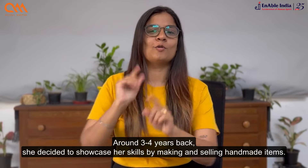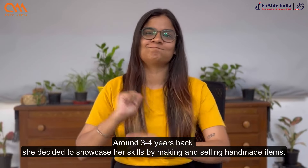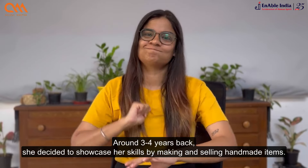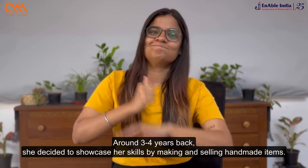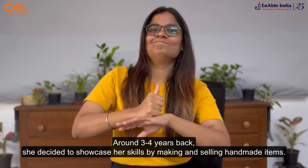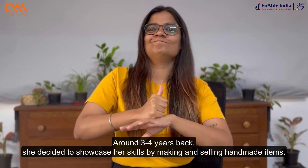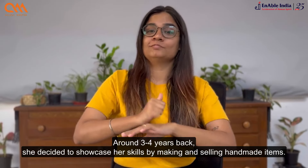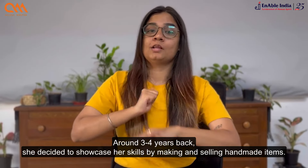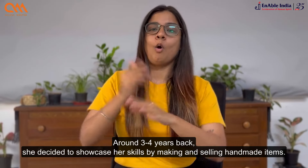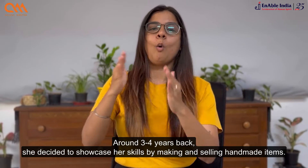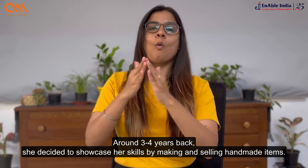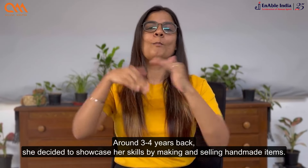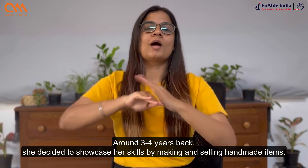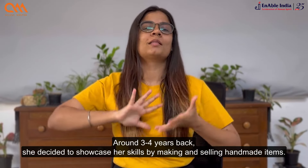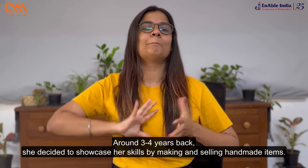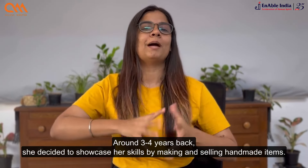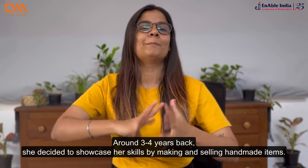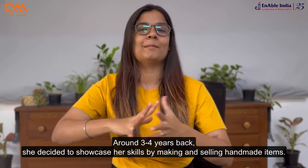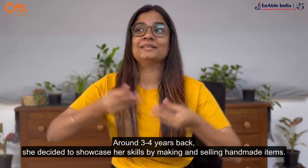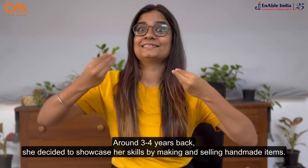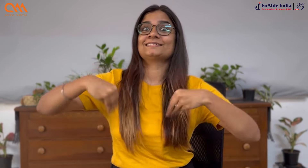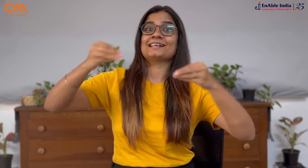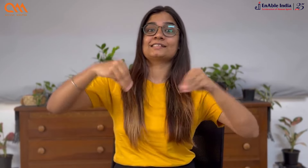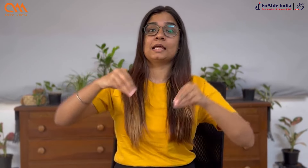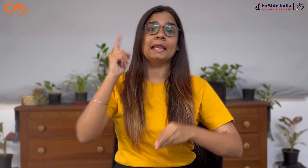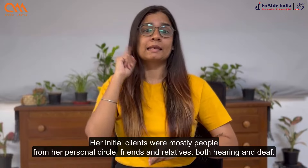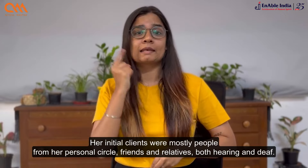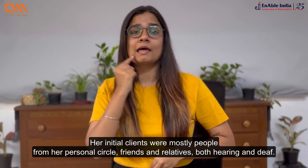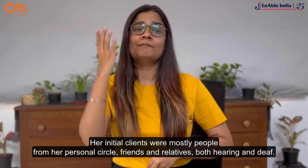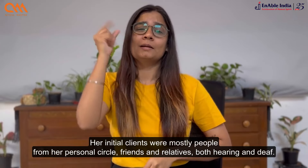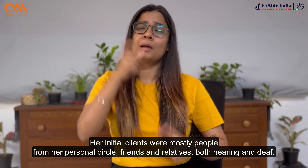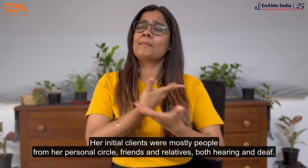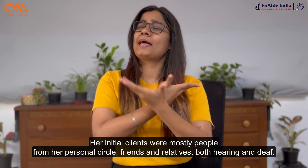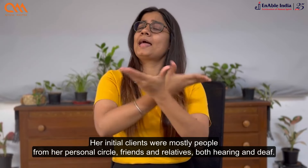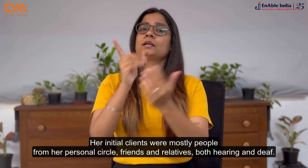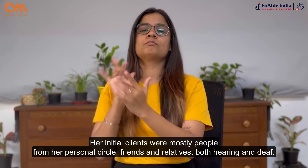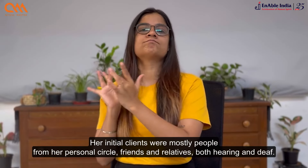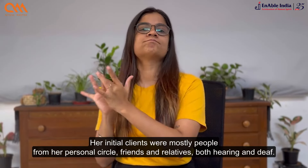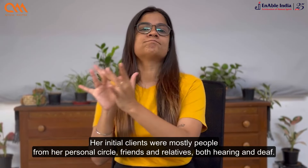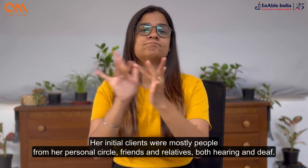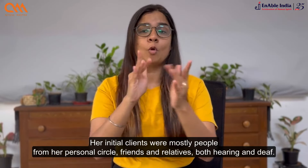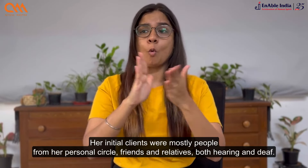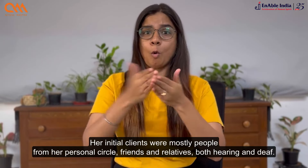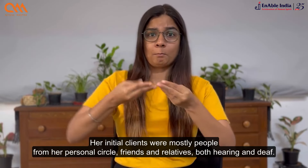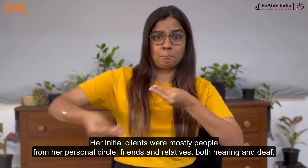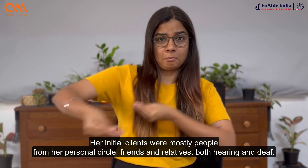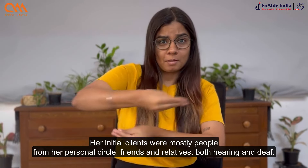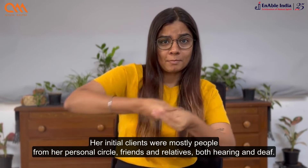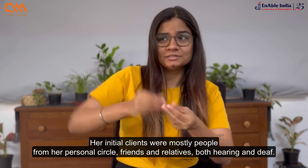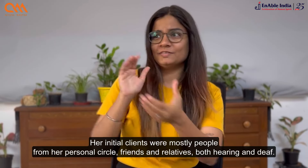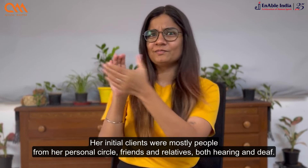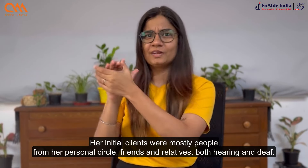शुरुवाती ग्राहक ज्यादातर उनके निजी दायरी के लोग, दोस्त और रिष्टेदार, सुन्ने और बधिर दोनों थे।